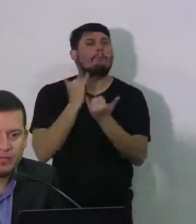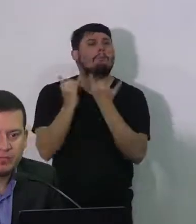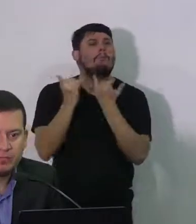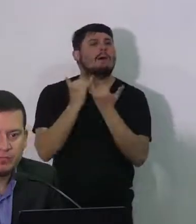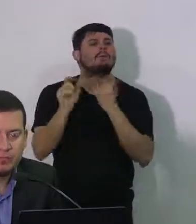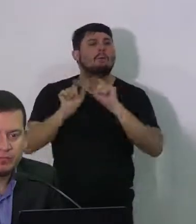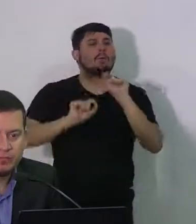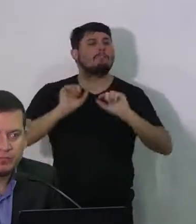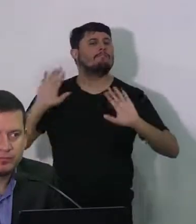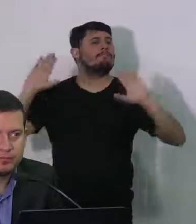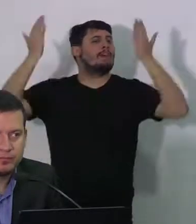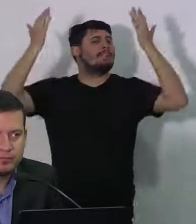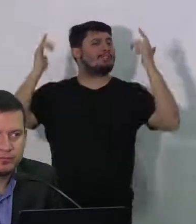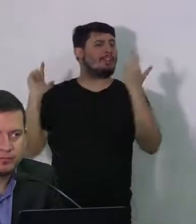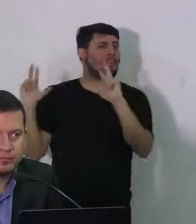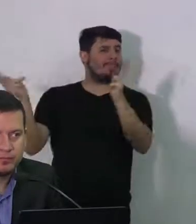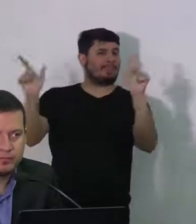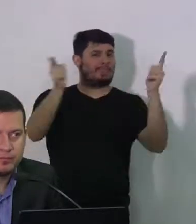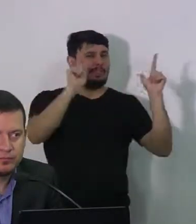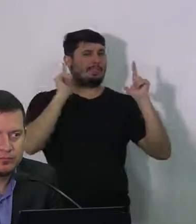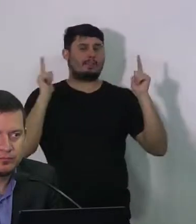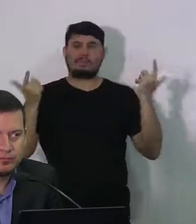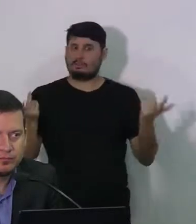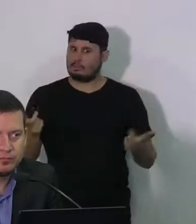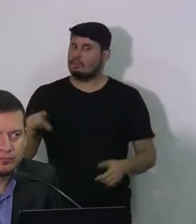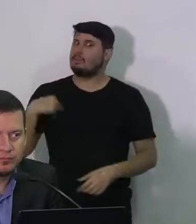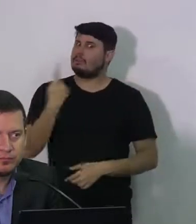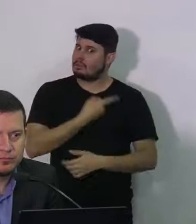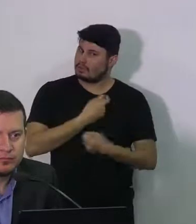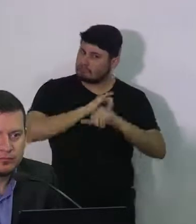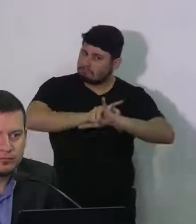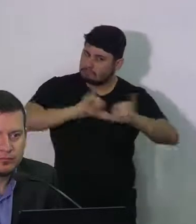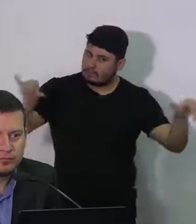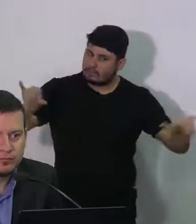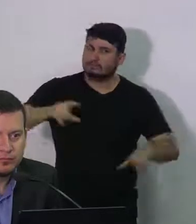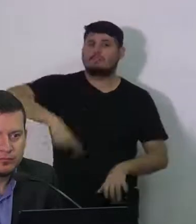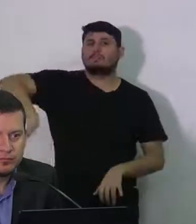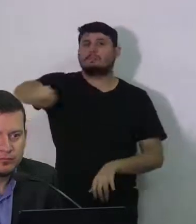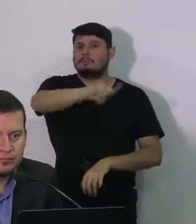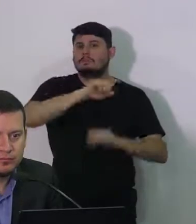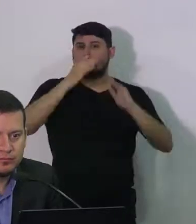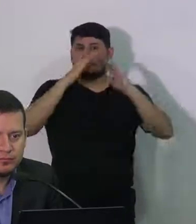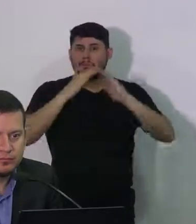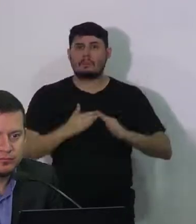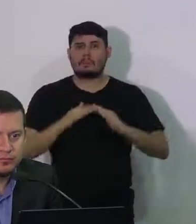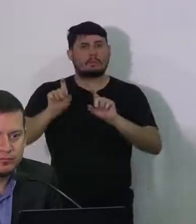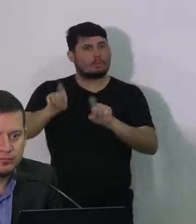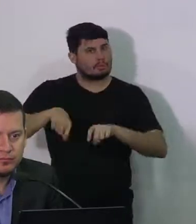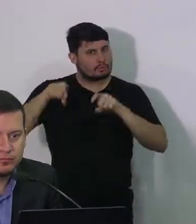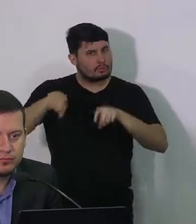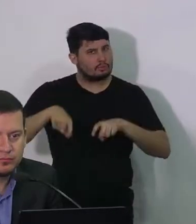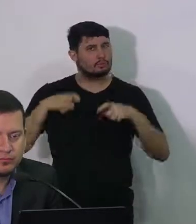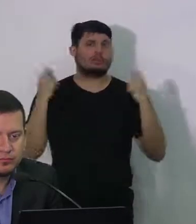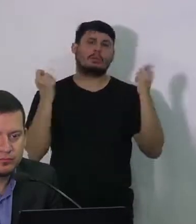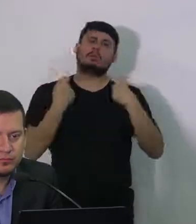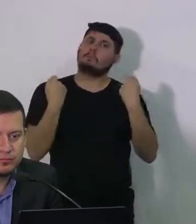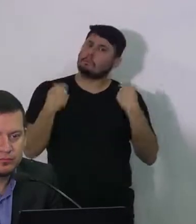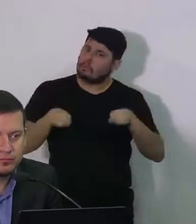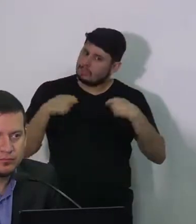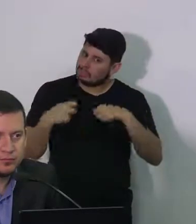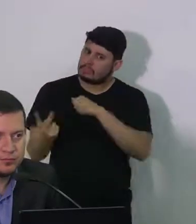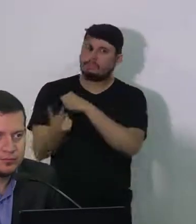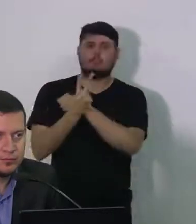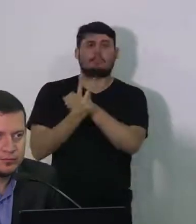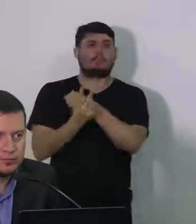uma confraternização a gente pede a população da zona rural de Caruaru que também se resguarde que